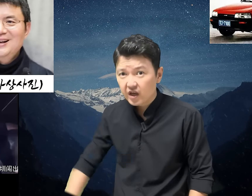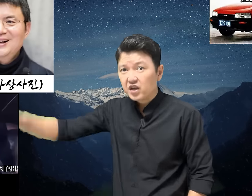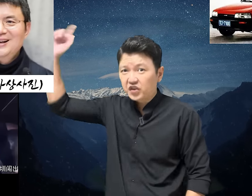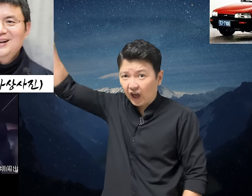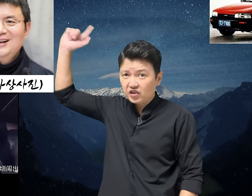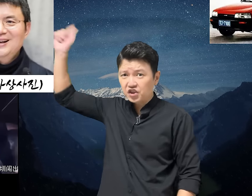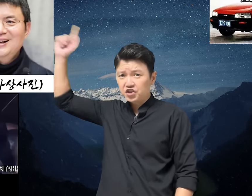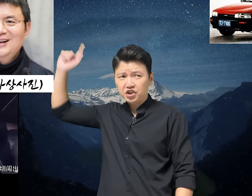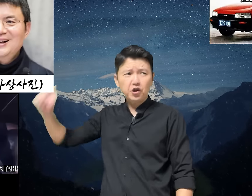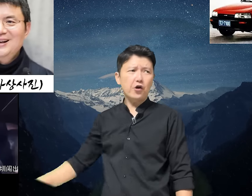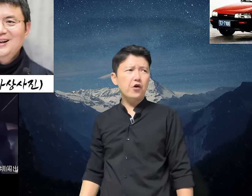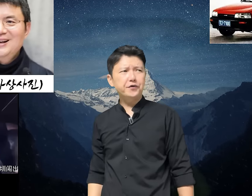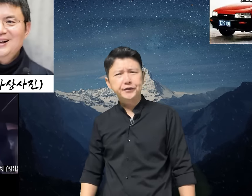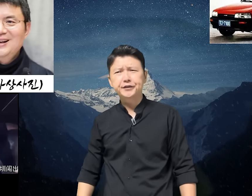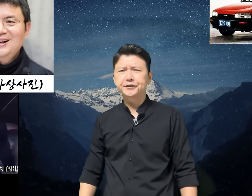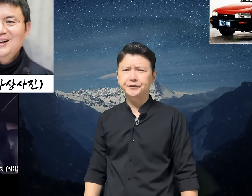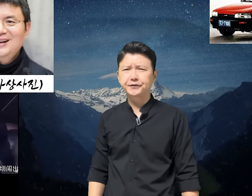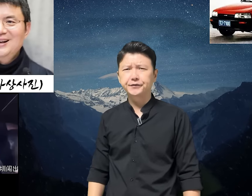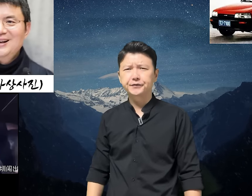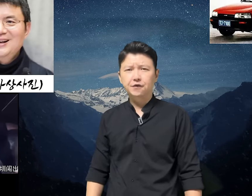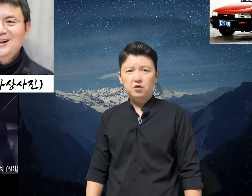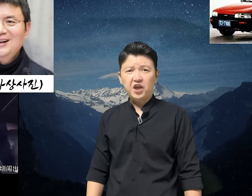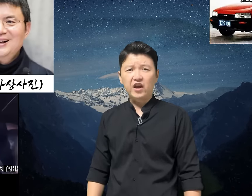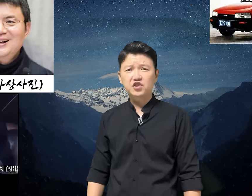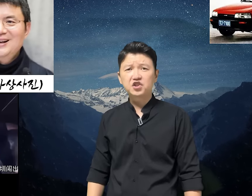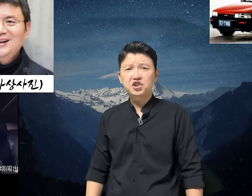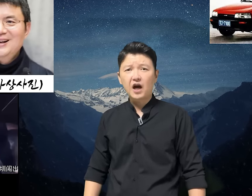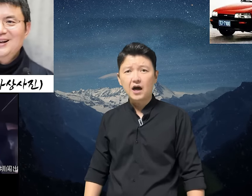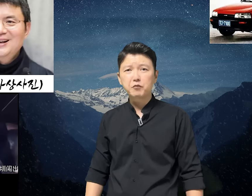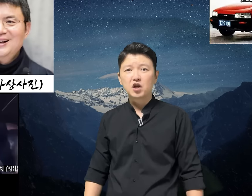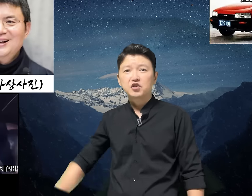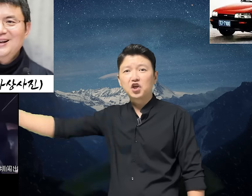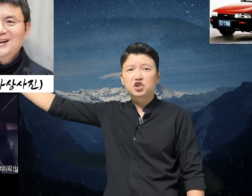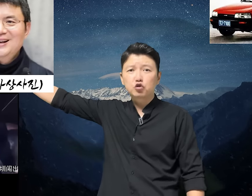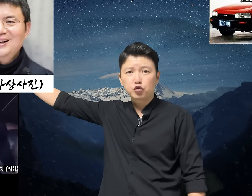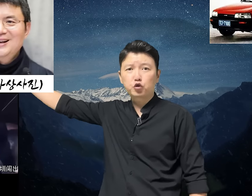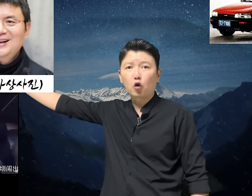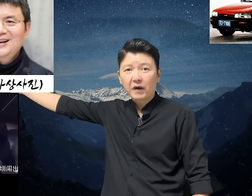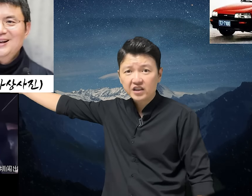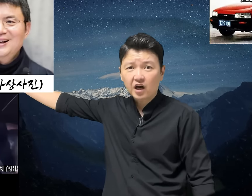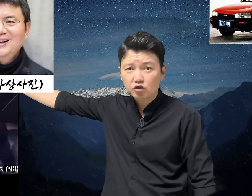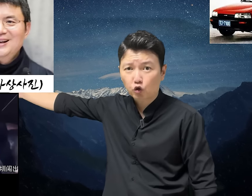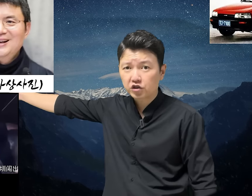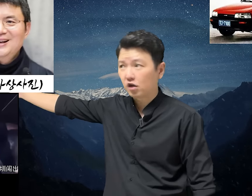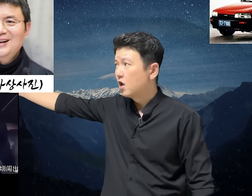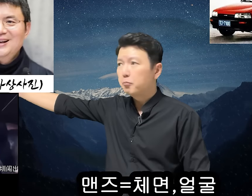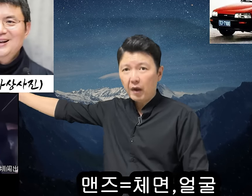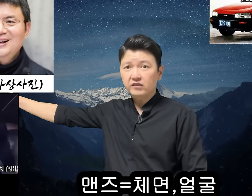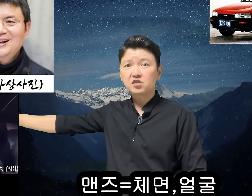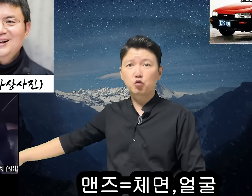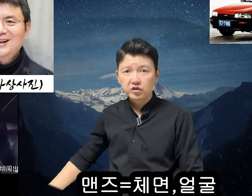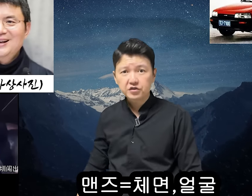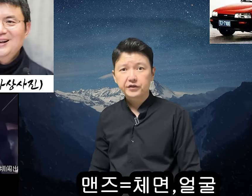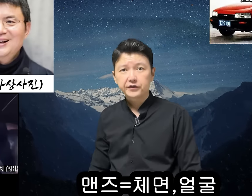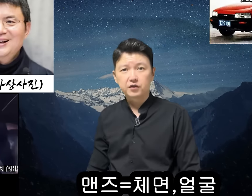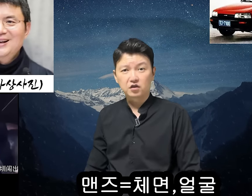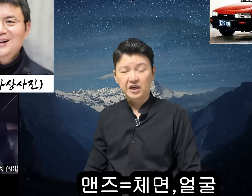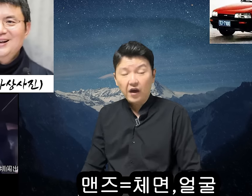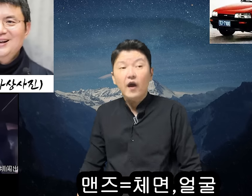텐진씨요. 그 텐진씨라 하면 제 친구의 똘마니가 그쪽에서 맨즈 되는데요. 그러자 예,